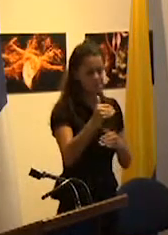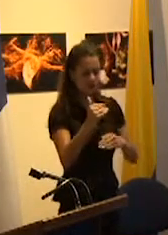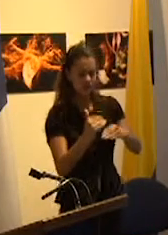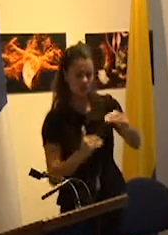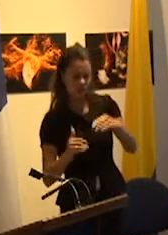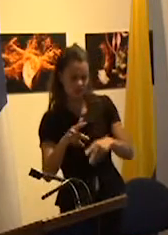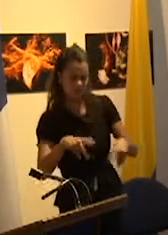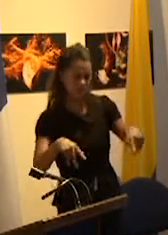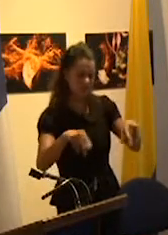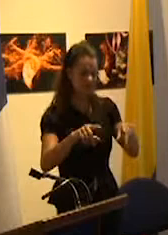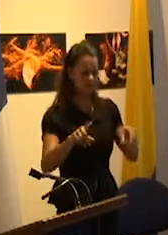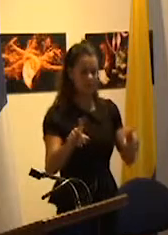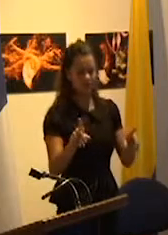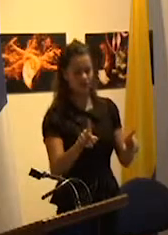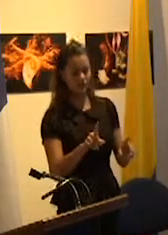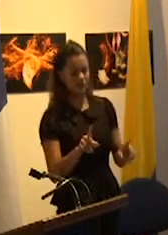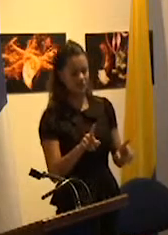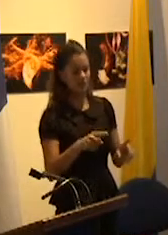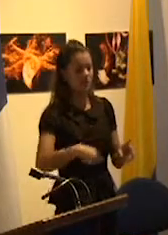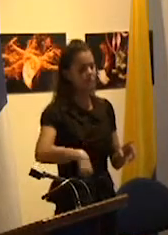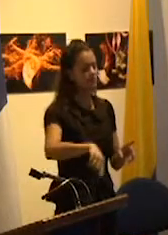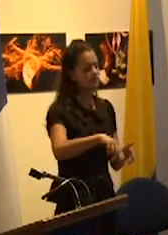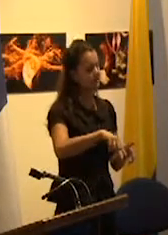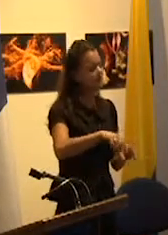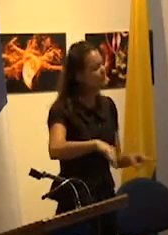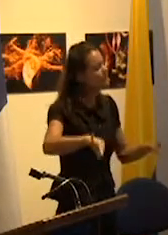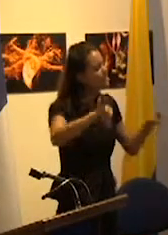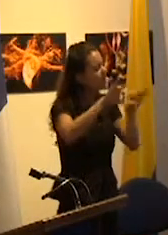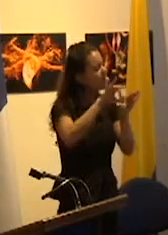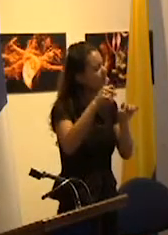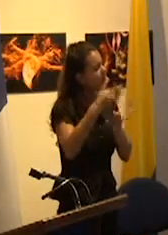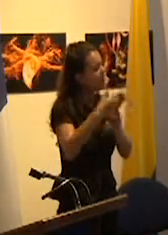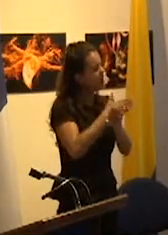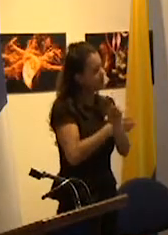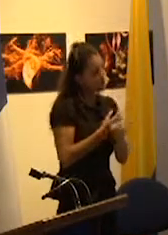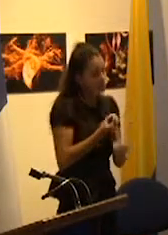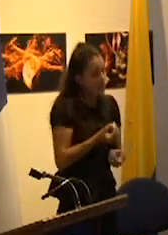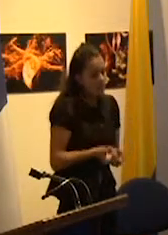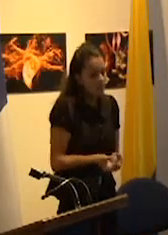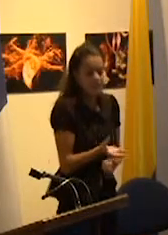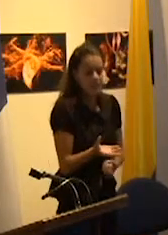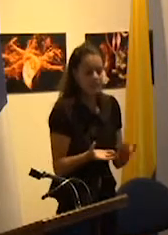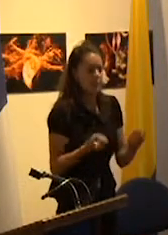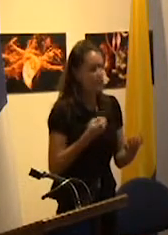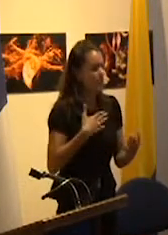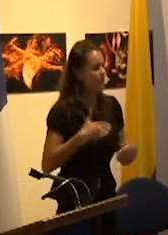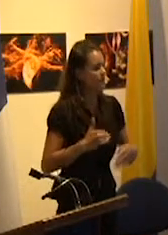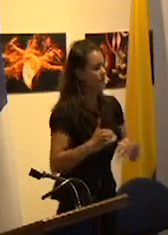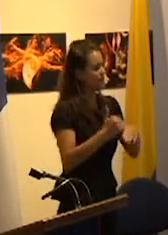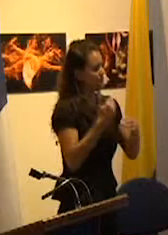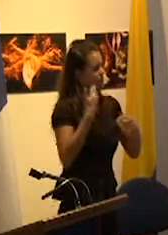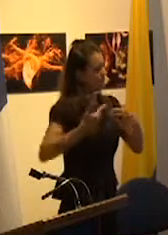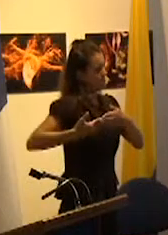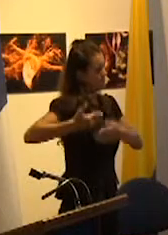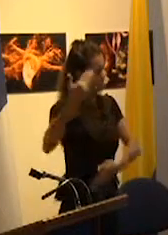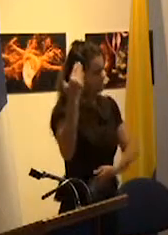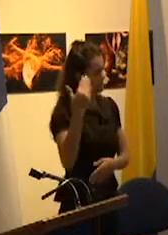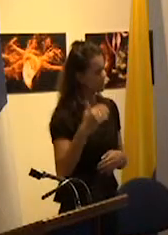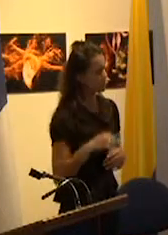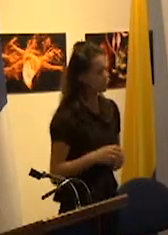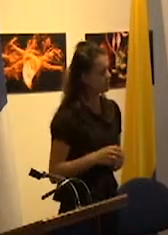populares es necesario que crean en la igualdad de oportunidades iniciales y que adjudiquen a sus